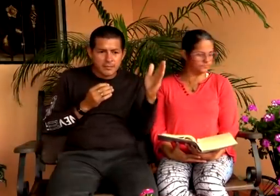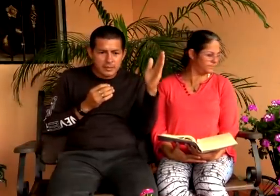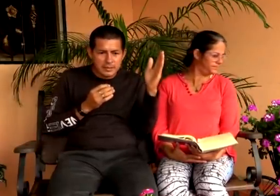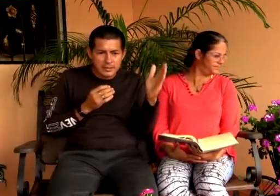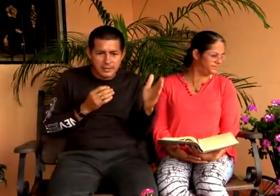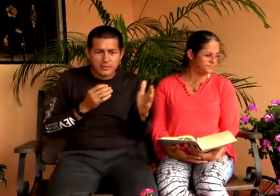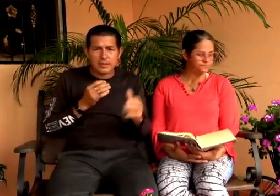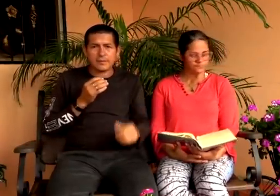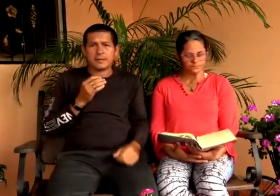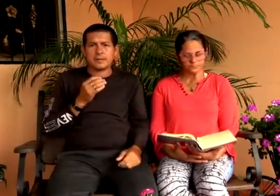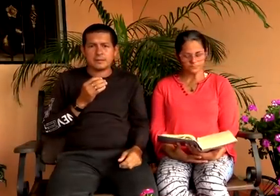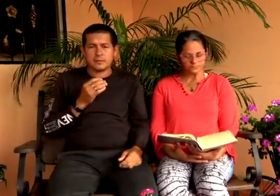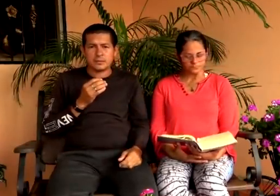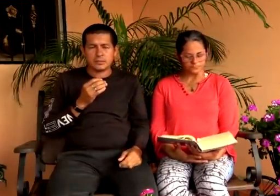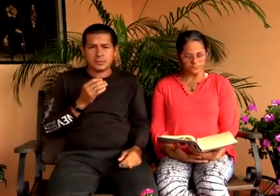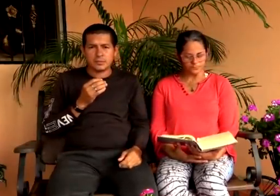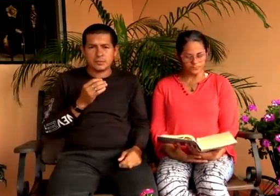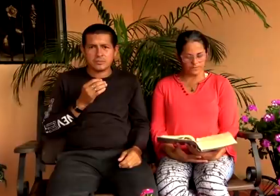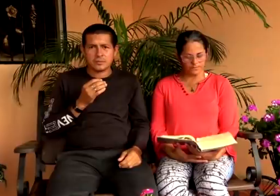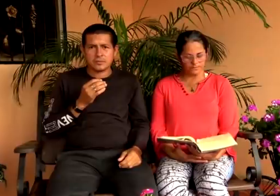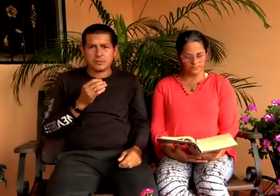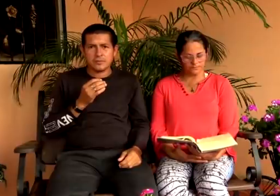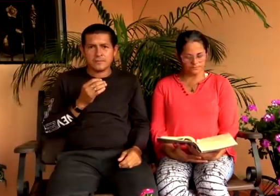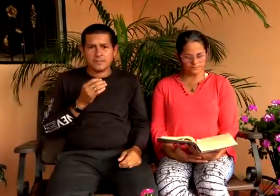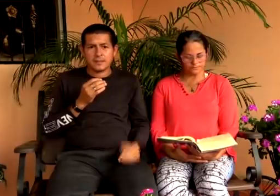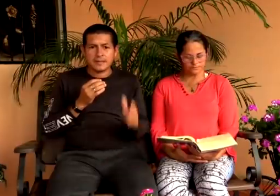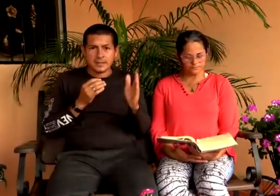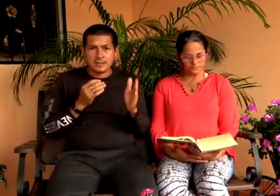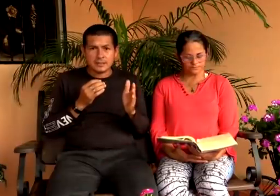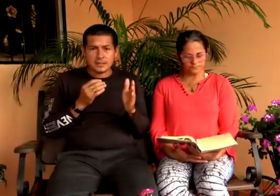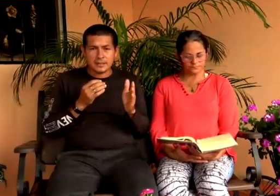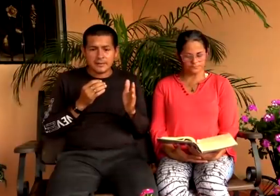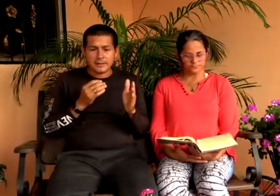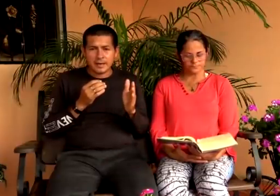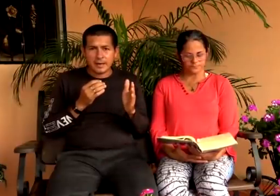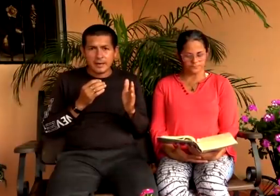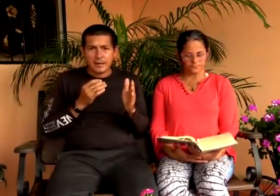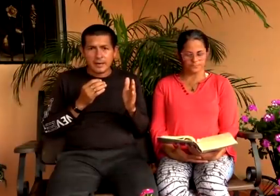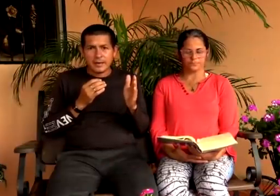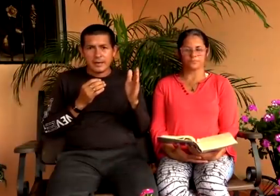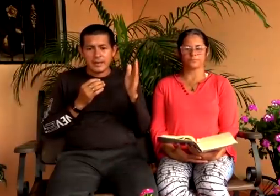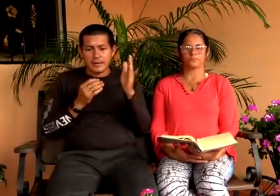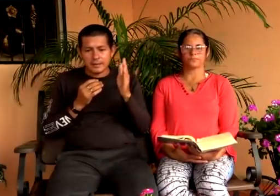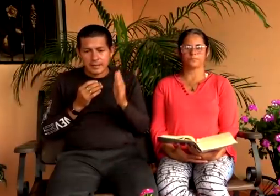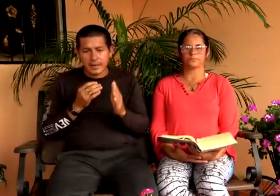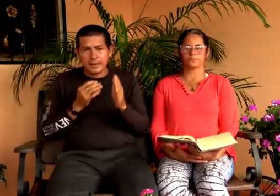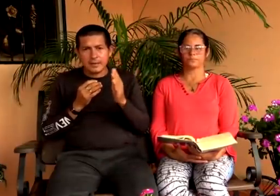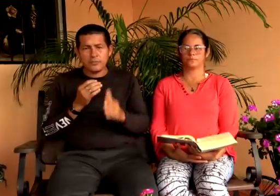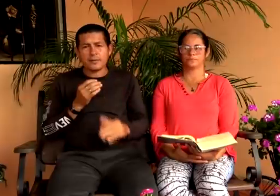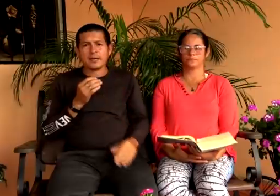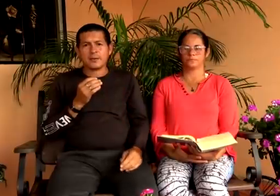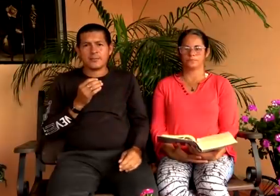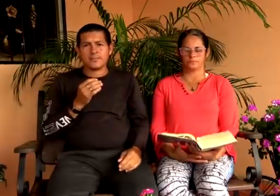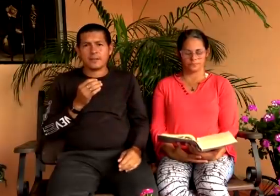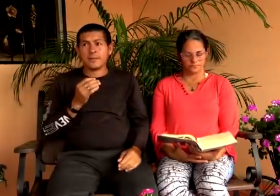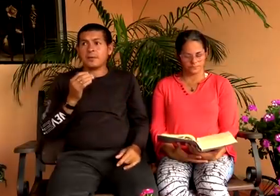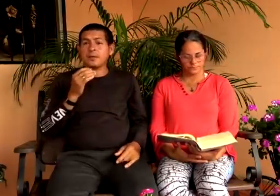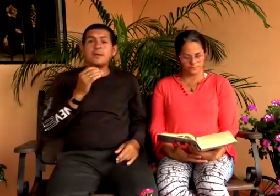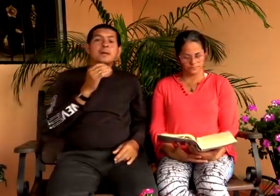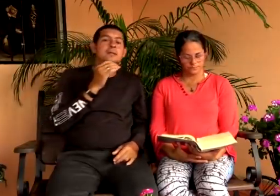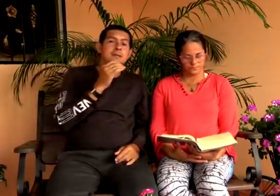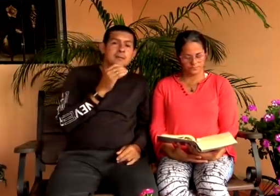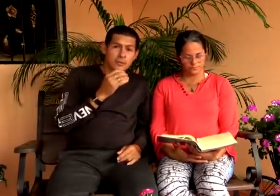matarme porque les digo la verdad, dice nuestro Señor Jesucristo. Y al salirse de la verdad, están en un pecado.